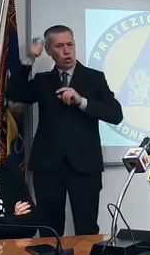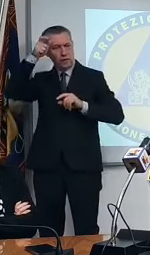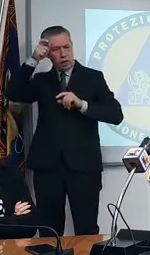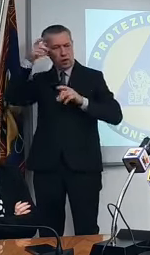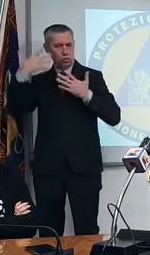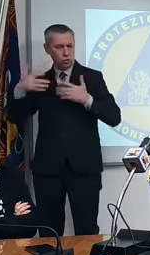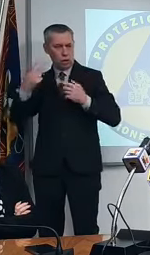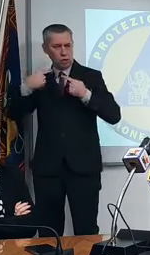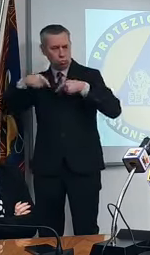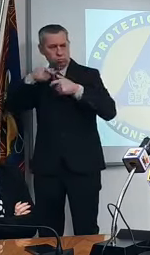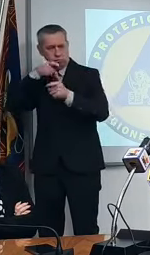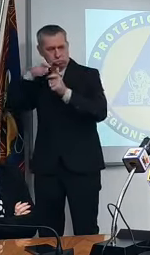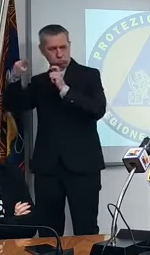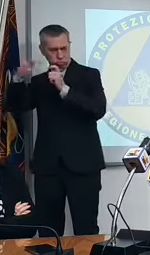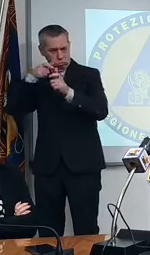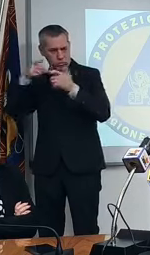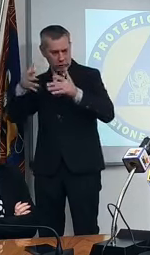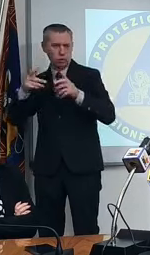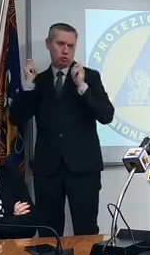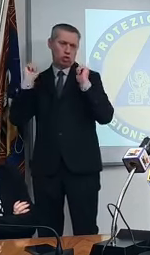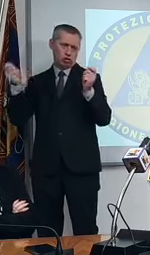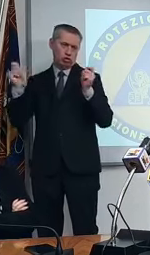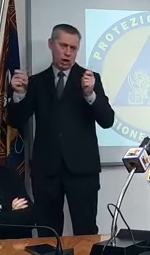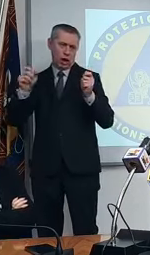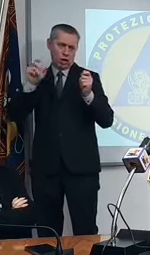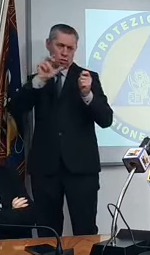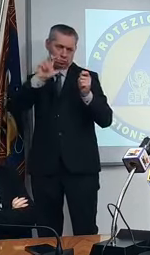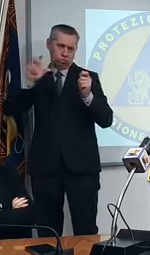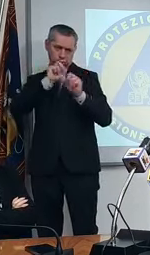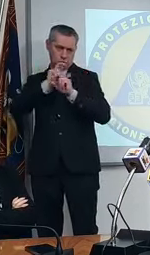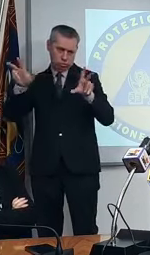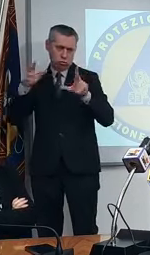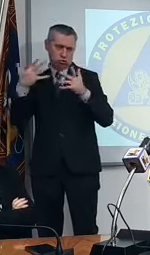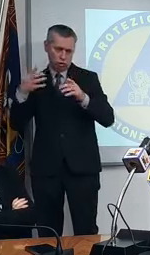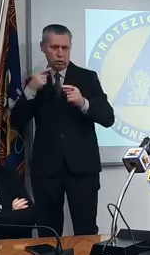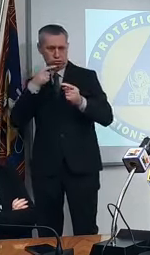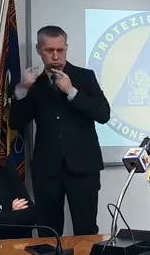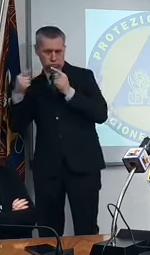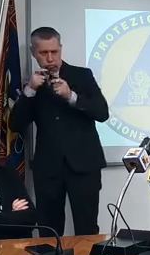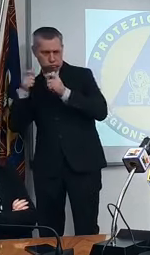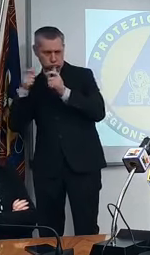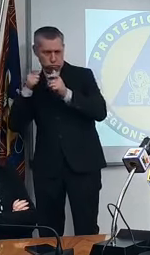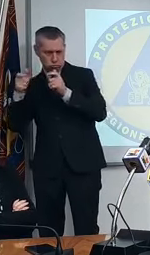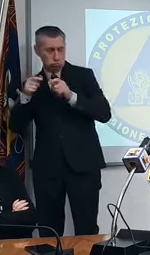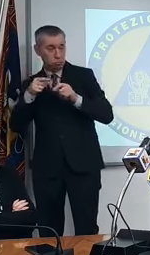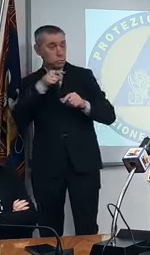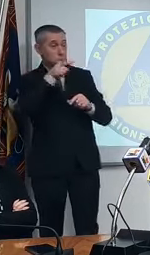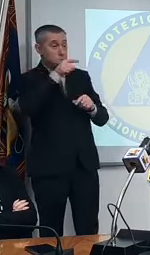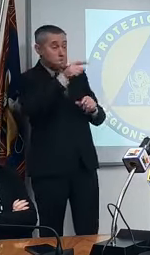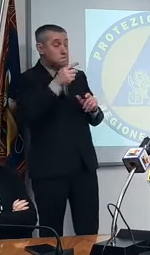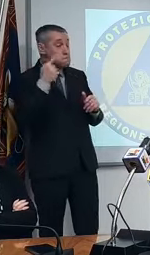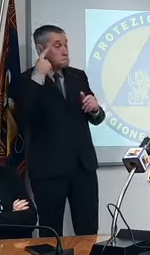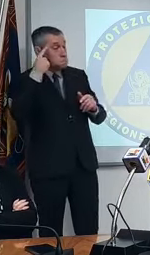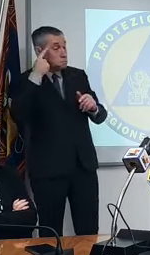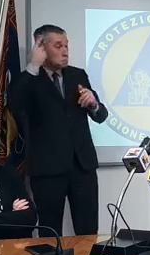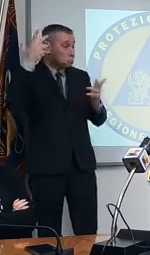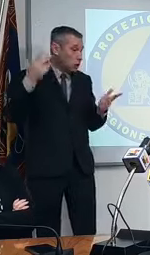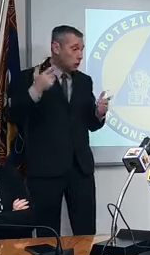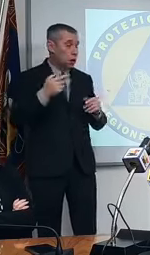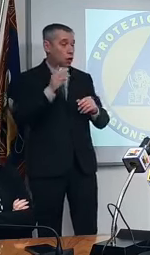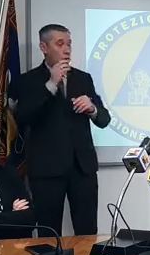e mi interessava sapere insomma quali sono le ipotesi quali sono le vostre richieste